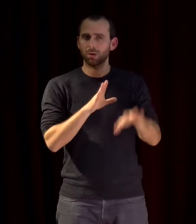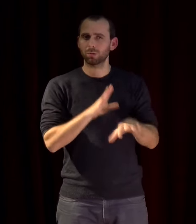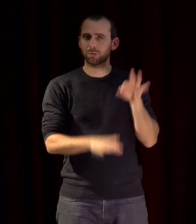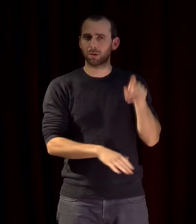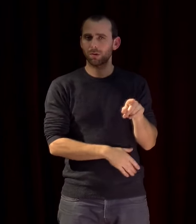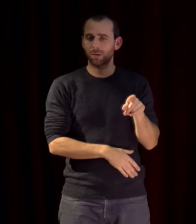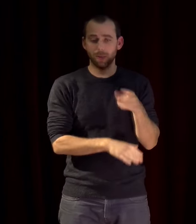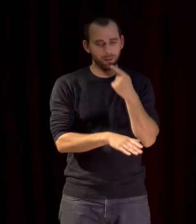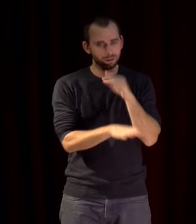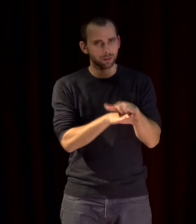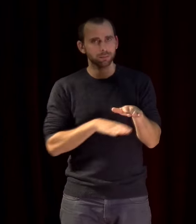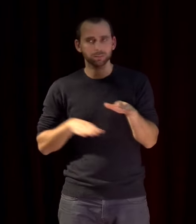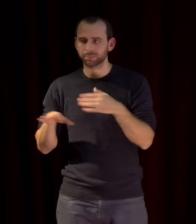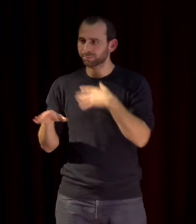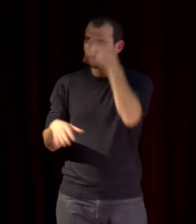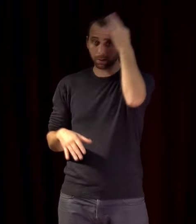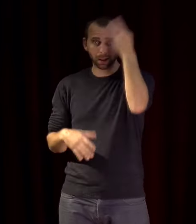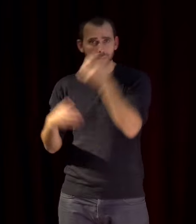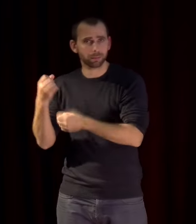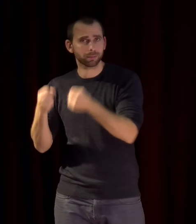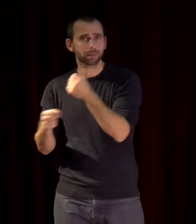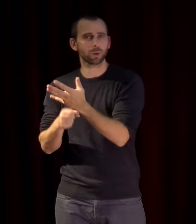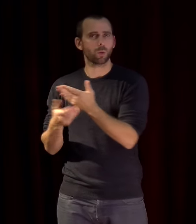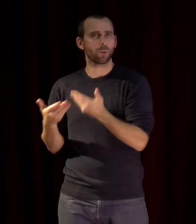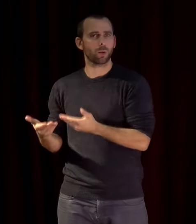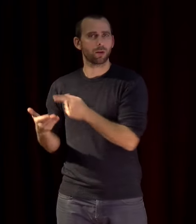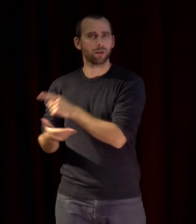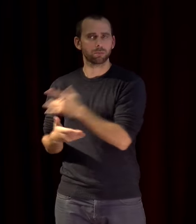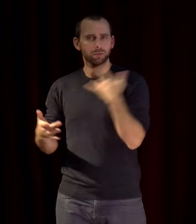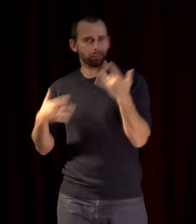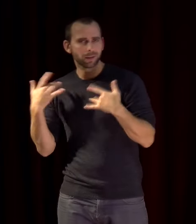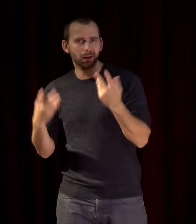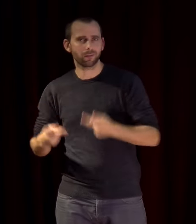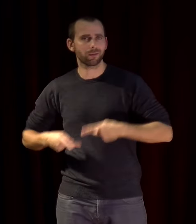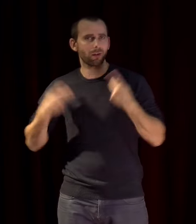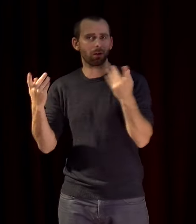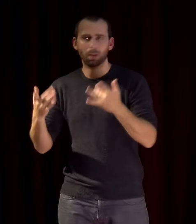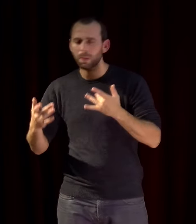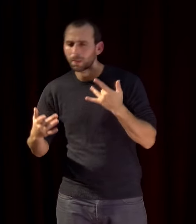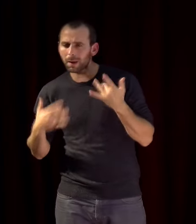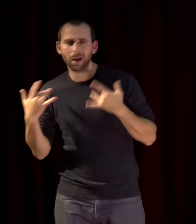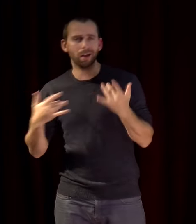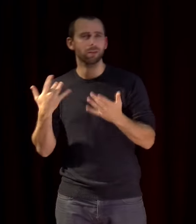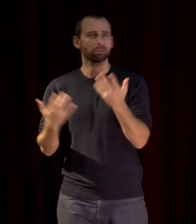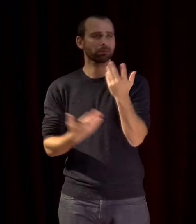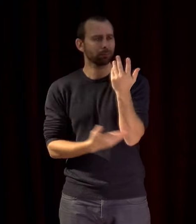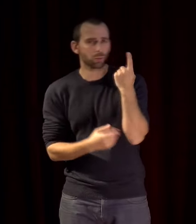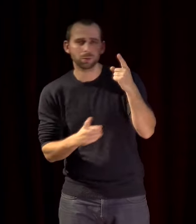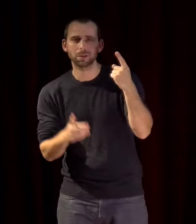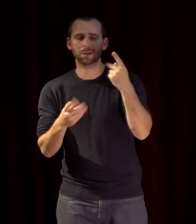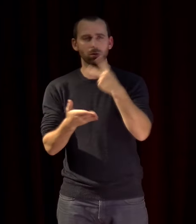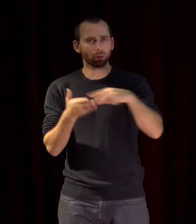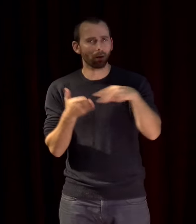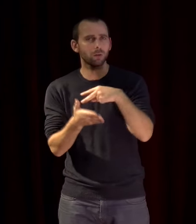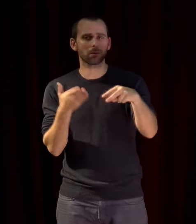secteur de la création contemporaine du spectacle vivant théâtre musique danse des écritures